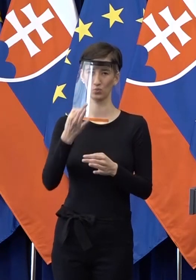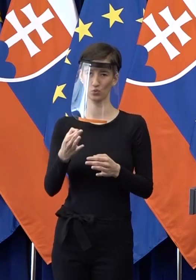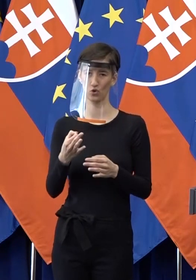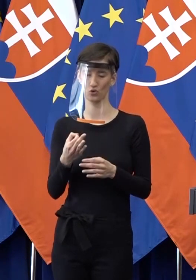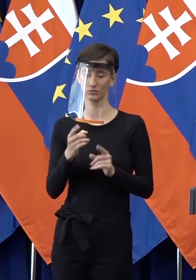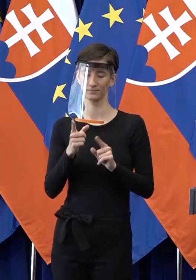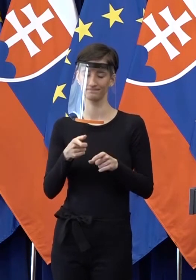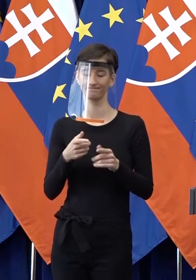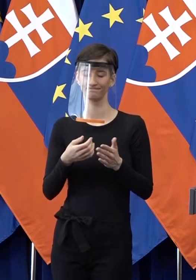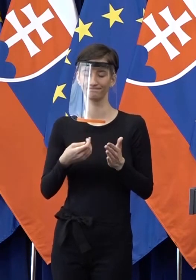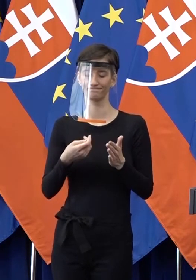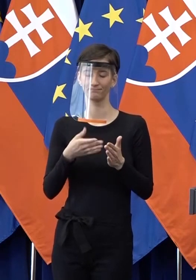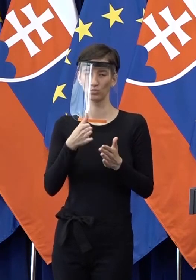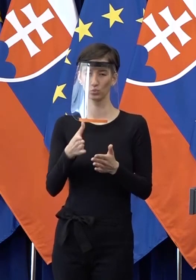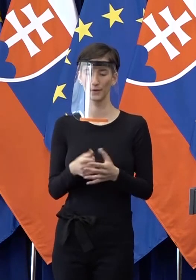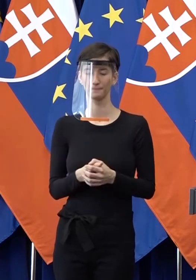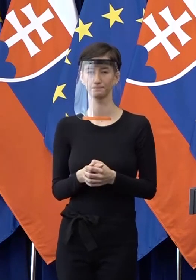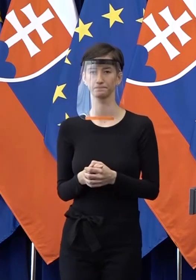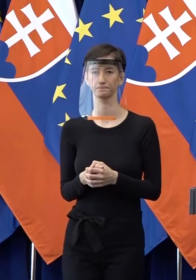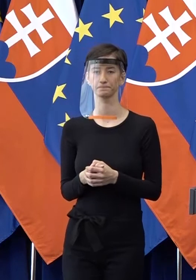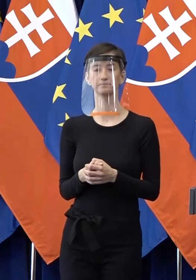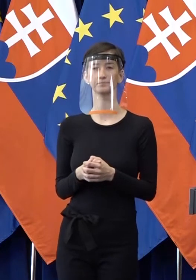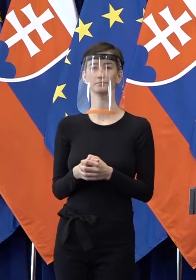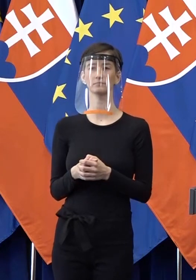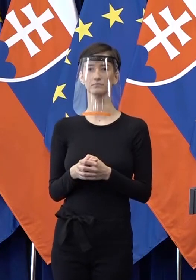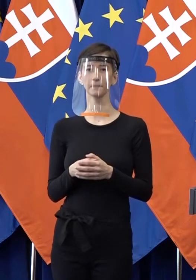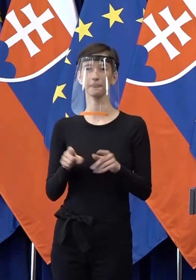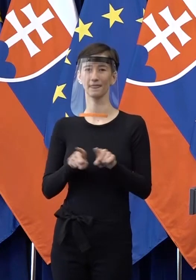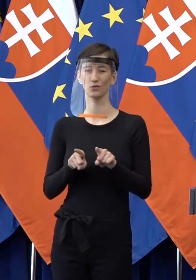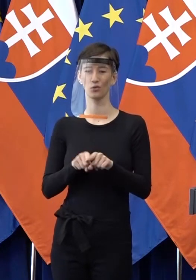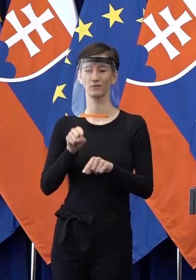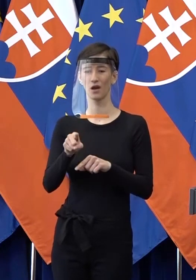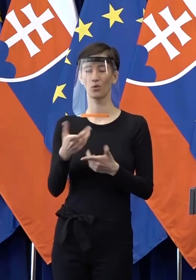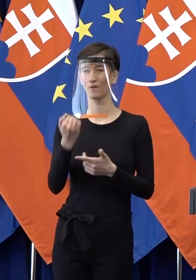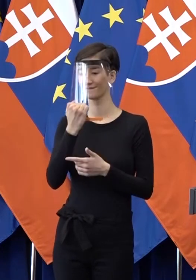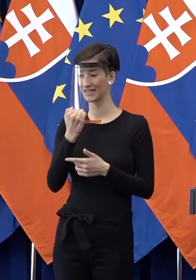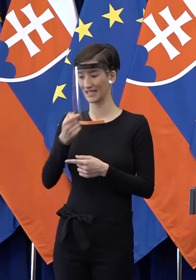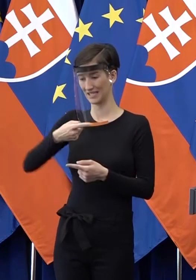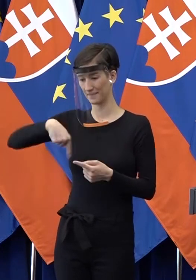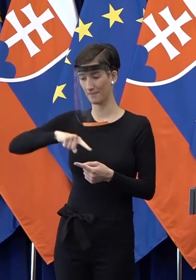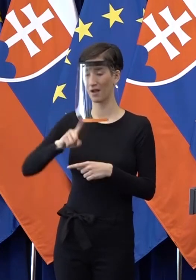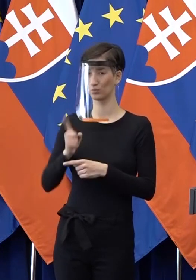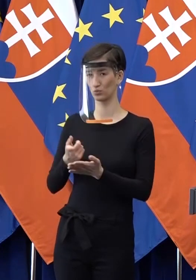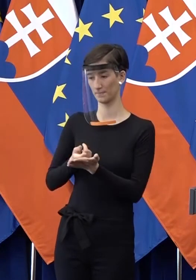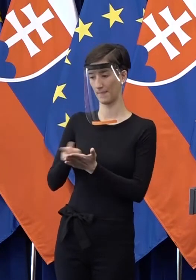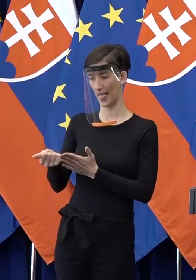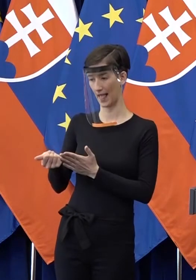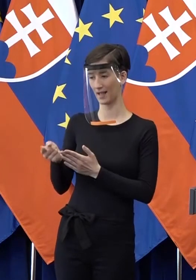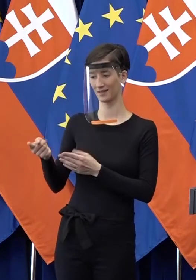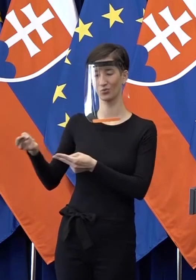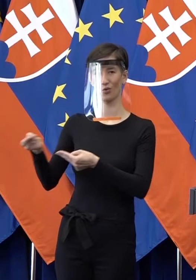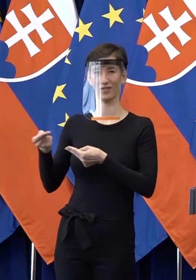dobe toho úveru, respektive finančného leasingu. A samozrejme, to niečo stojí. My ako firma tiež platíme svojmu